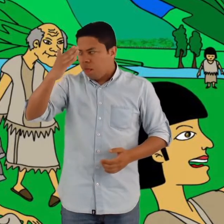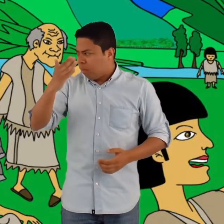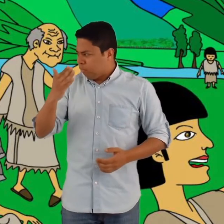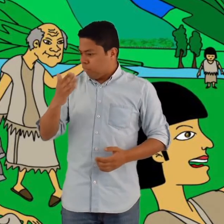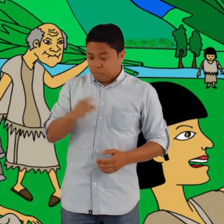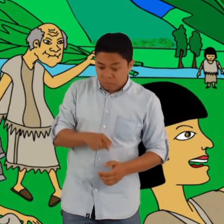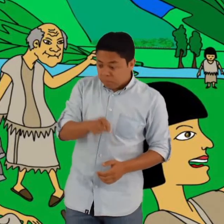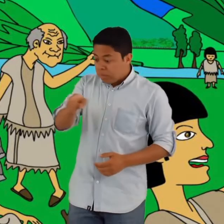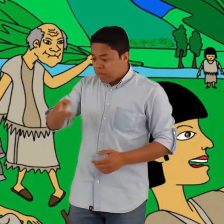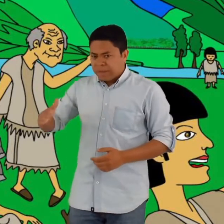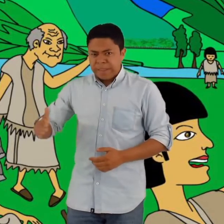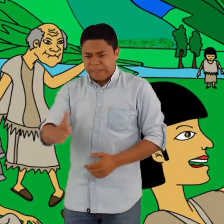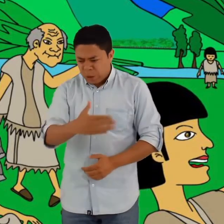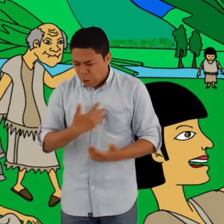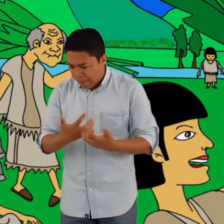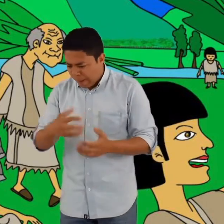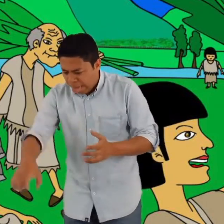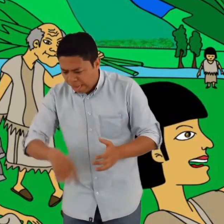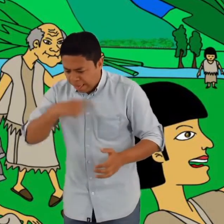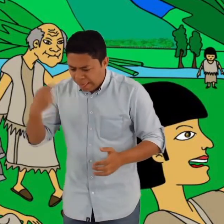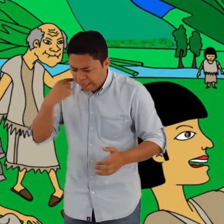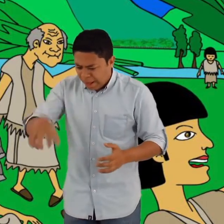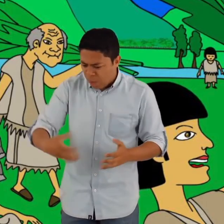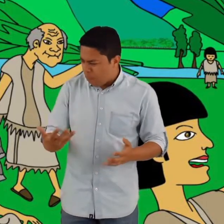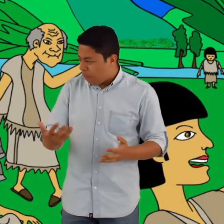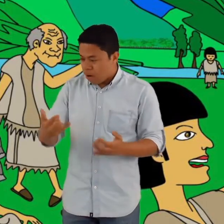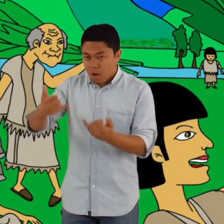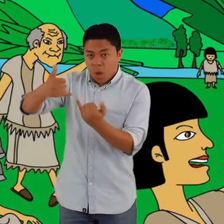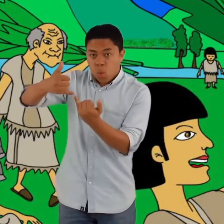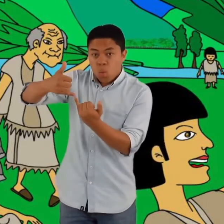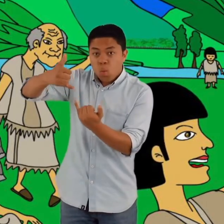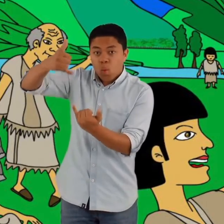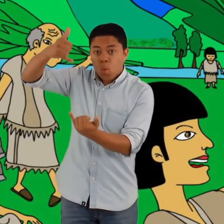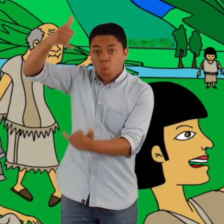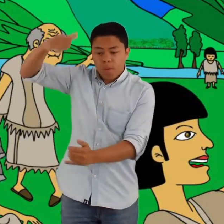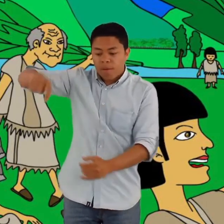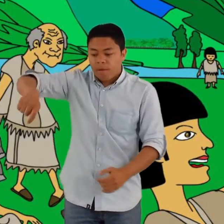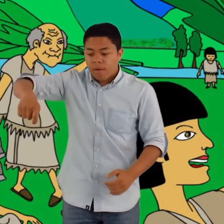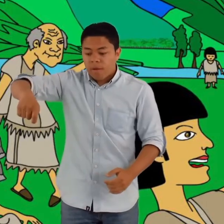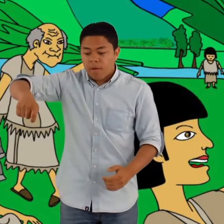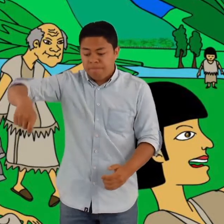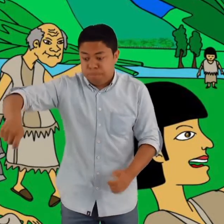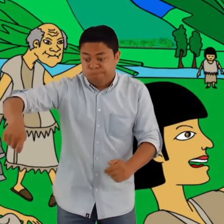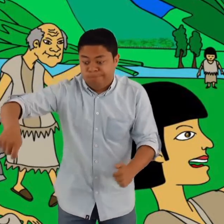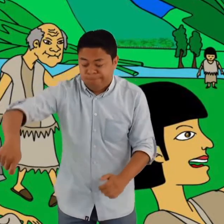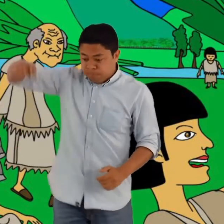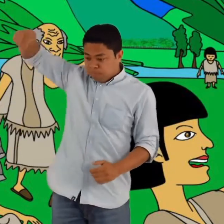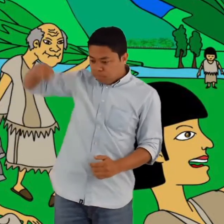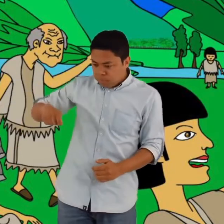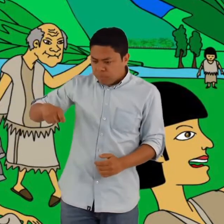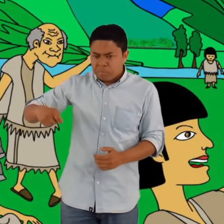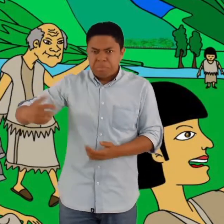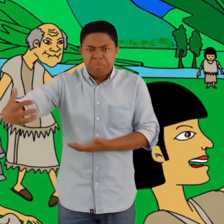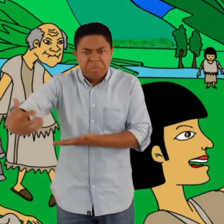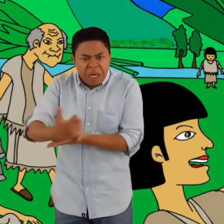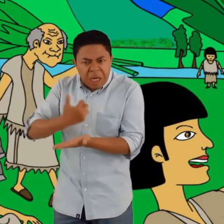Finalmente, le enseñaron cómo pescar con hilos, lo que les permitió recolectar gran cantidad de peces.